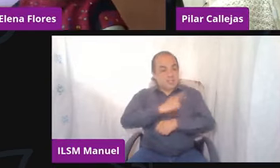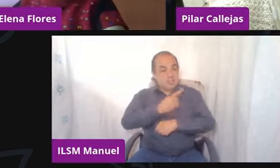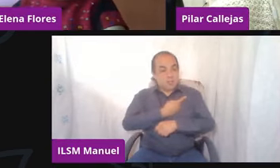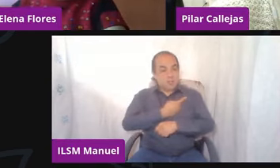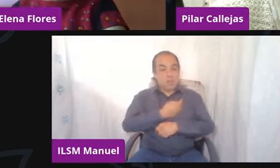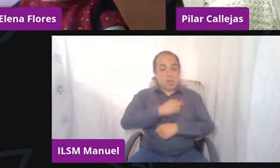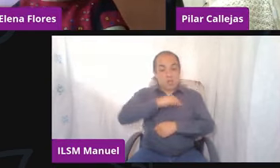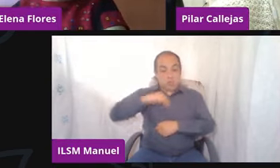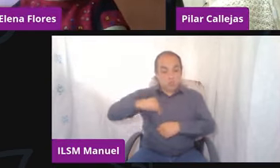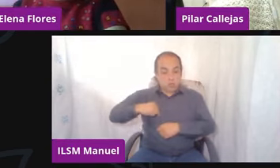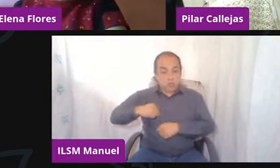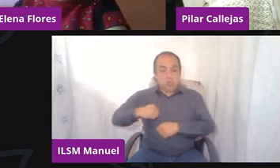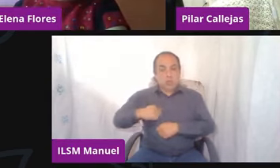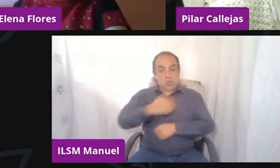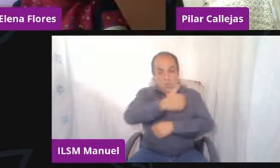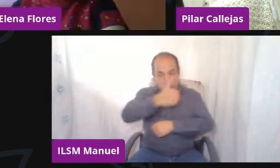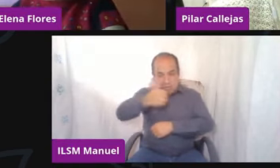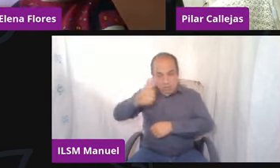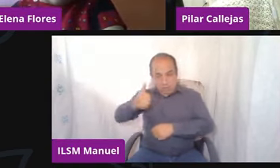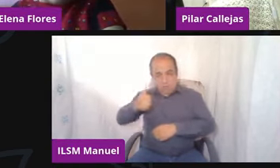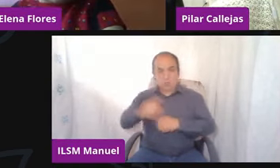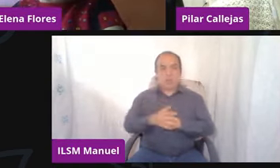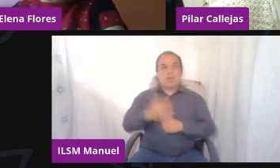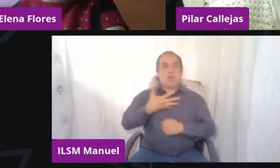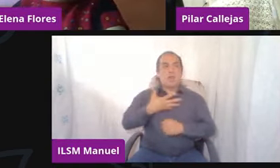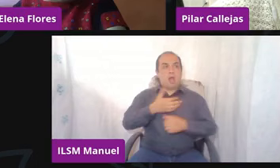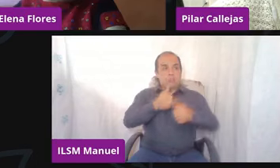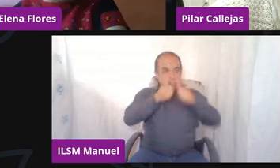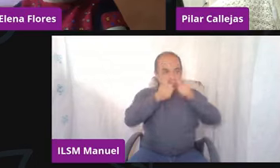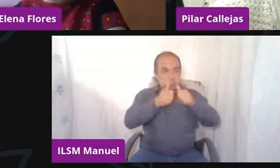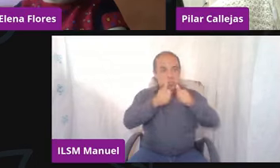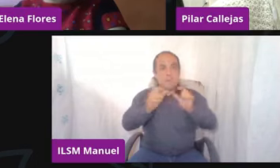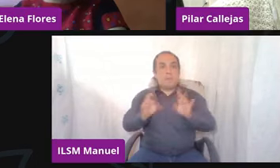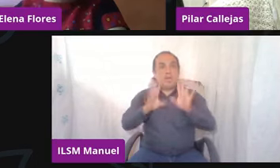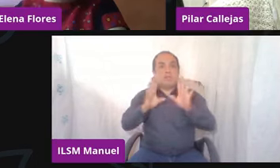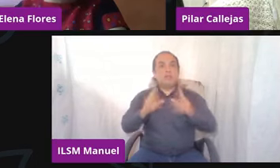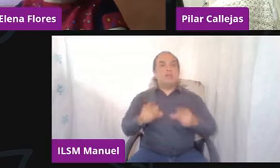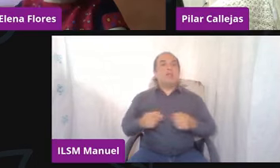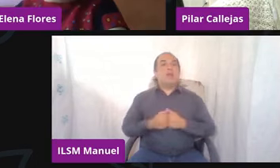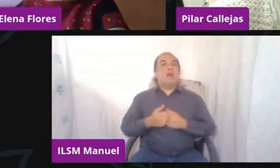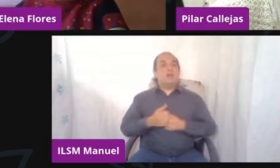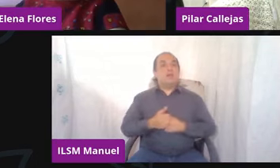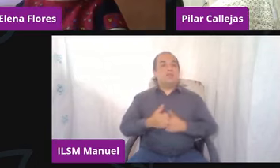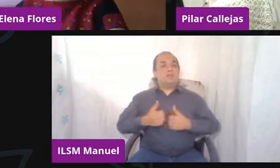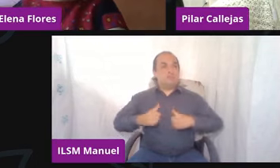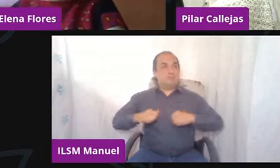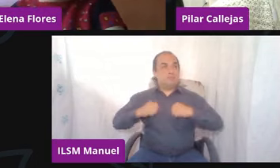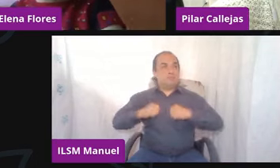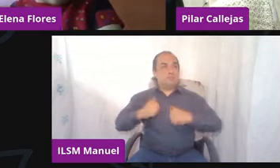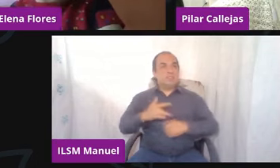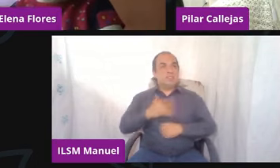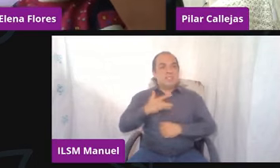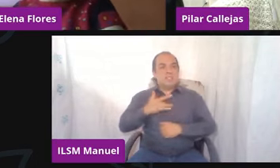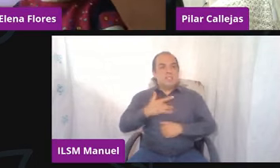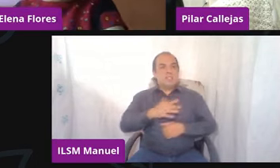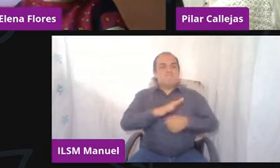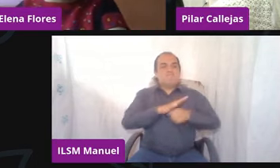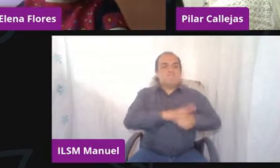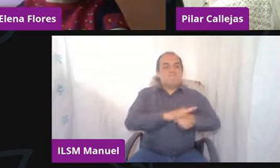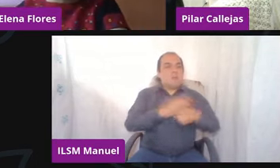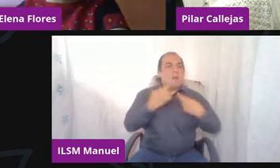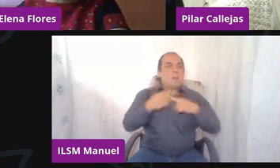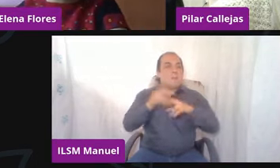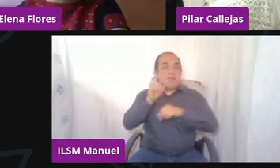para poder afrontar, porque, bueno, pues, si el adolescente percibe este estrés de parte de la maestra, el infante, ¿no?